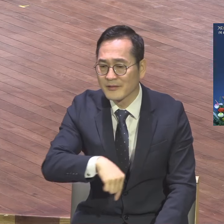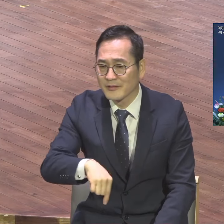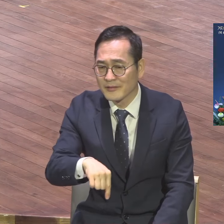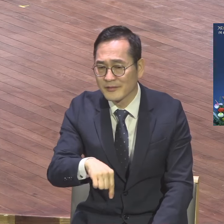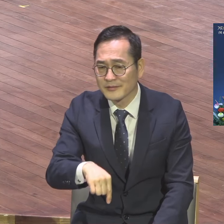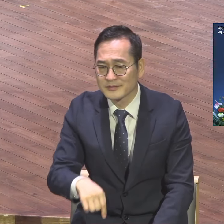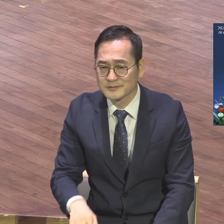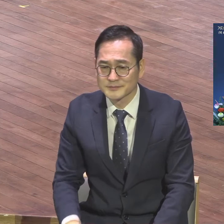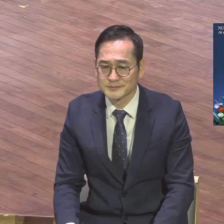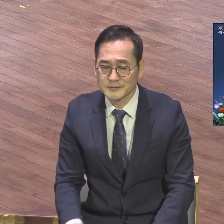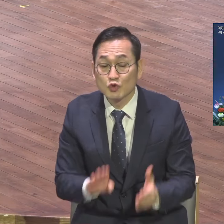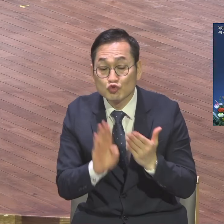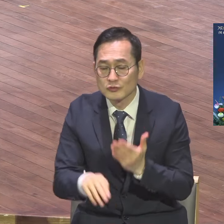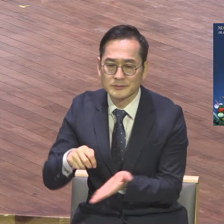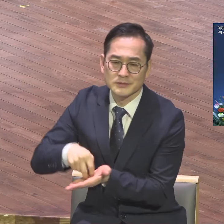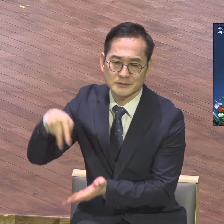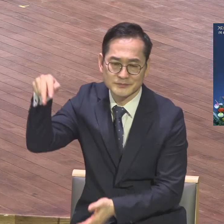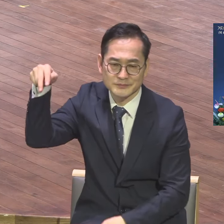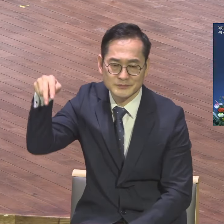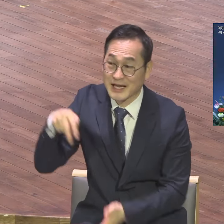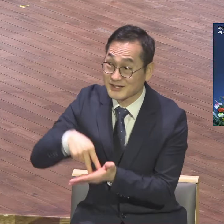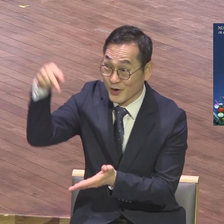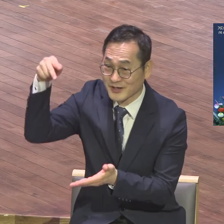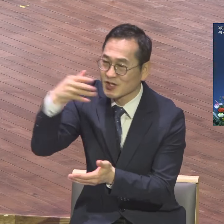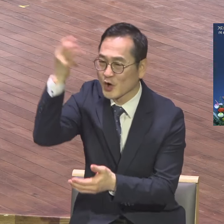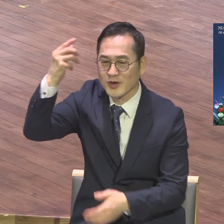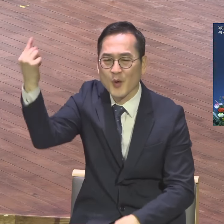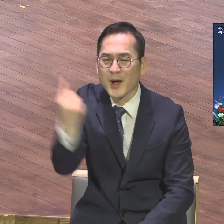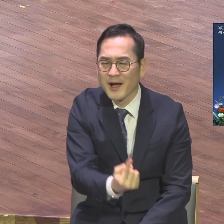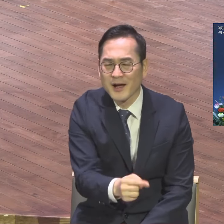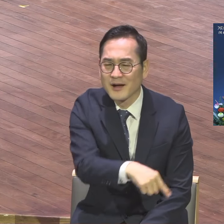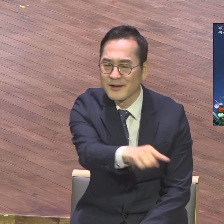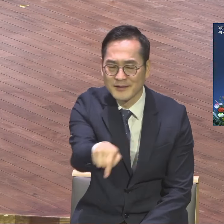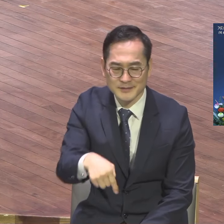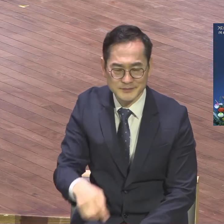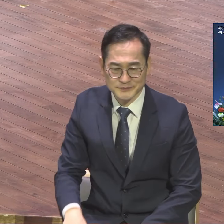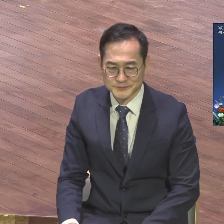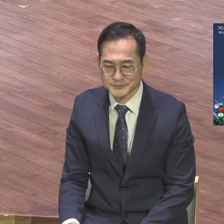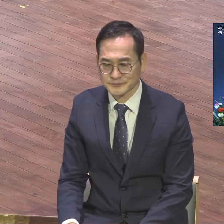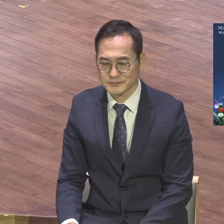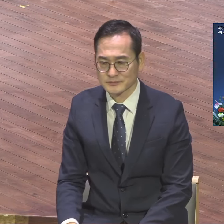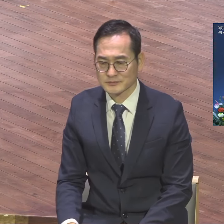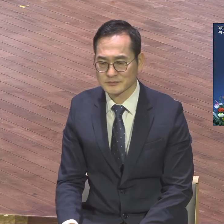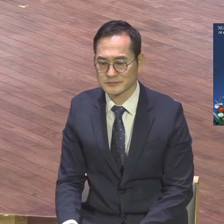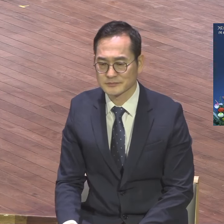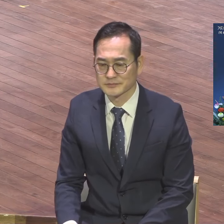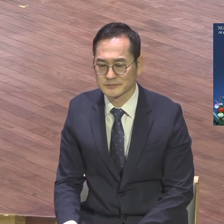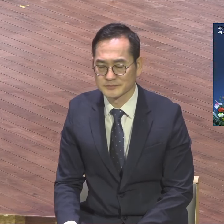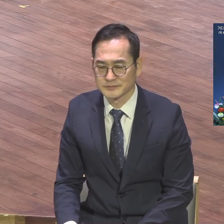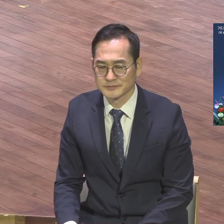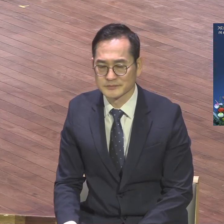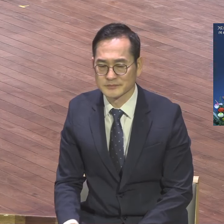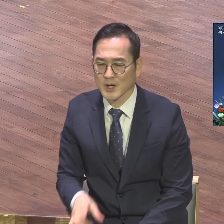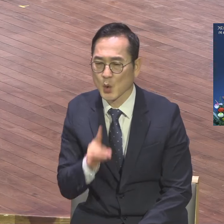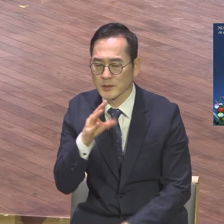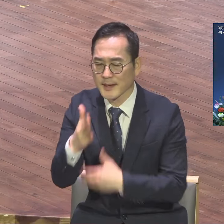오직 그리스도로 결론 안이세요. 오직 하나님의 나라를 그렇게 확장해 하나하는